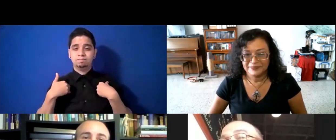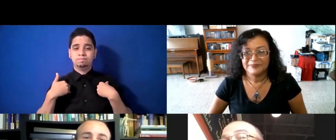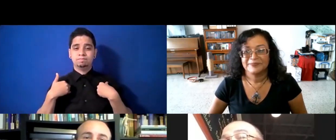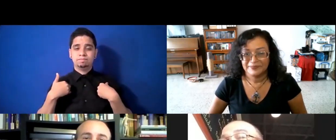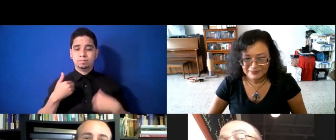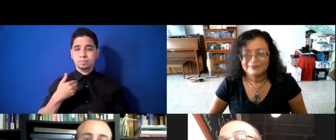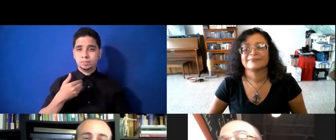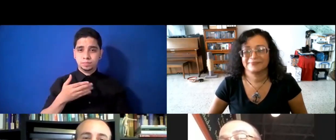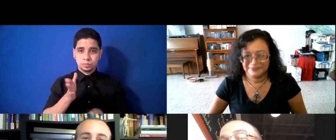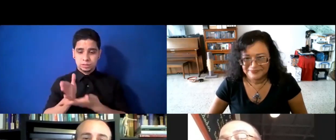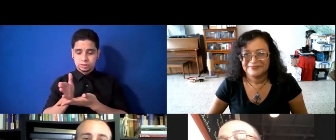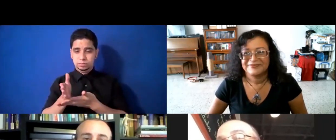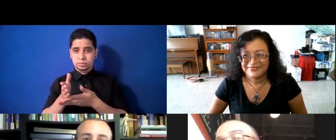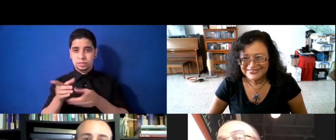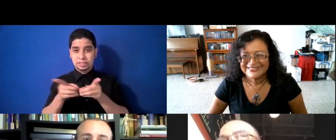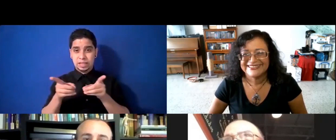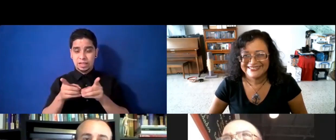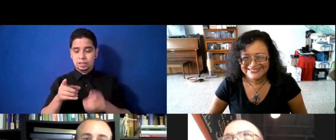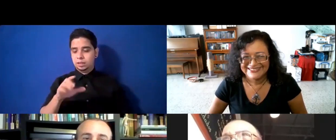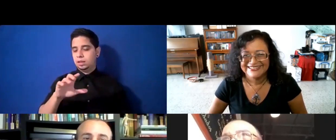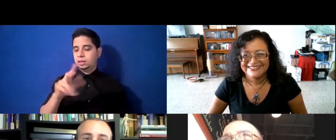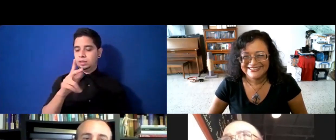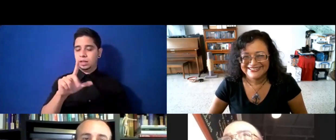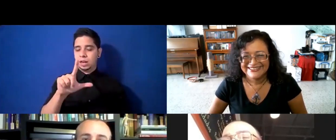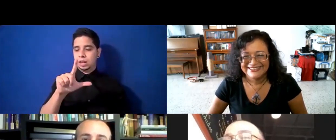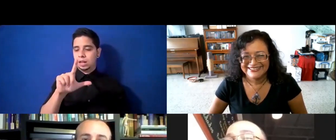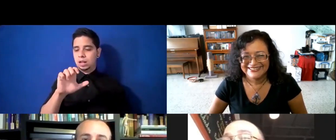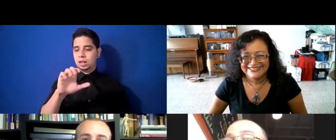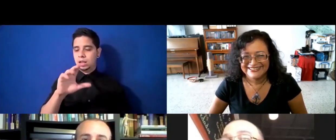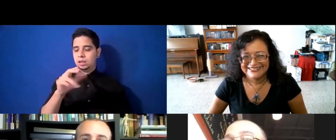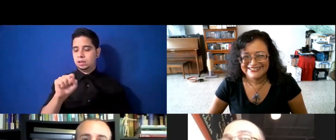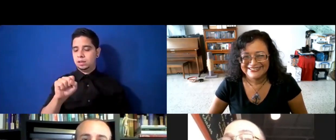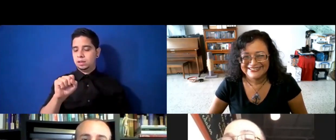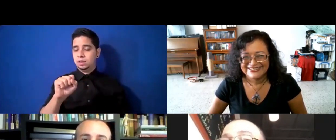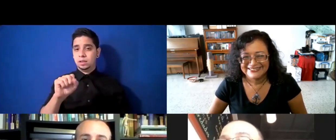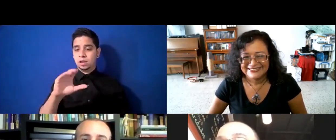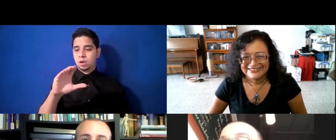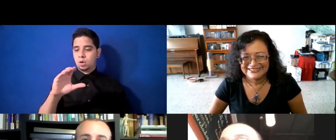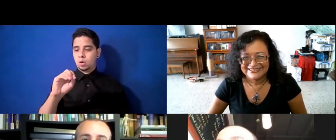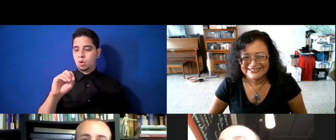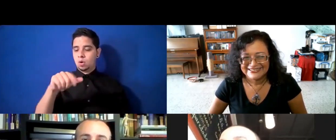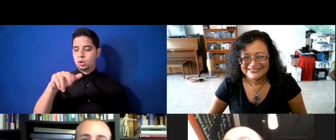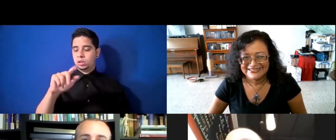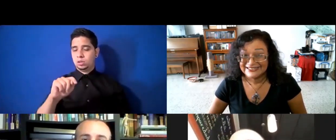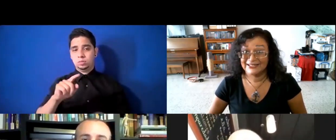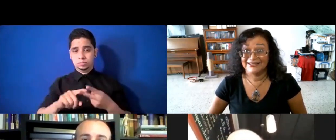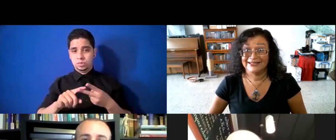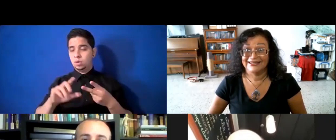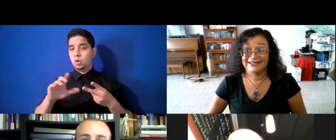coquito, espectacular, tenemos un cheesecake con crema bien mesave y canela, y tenemos también